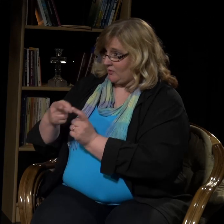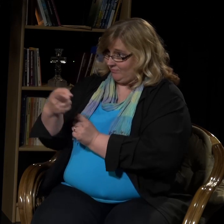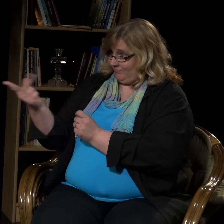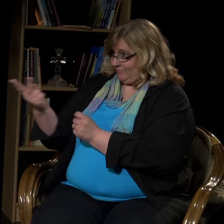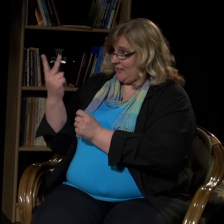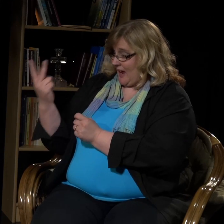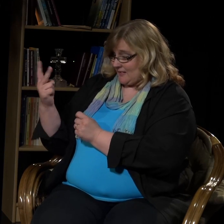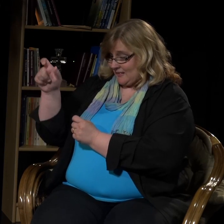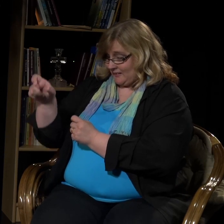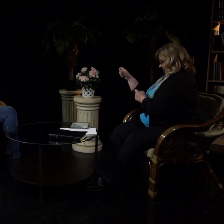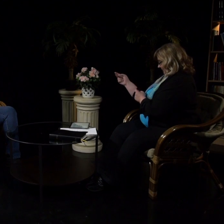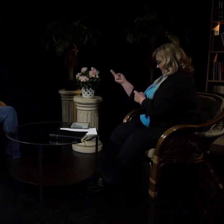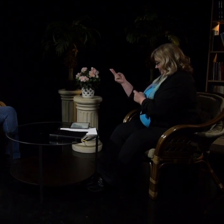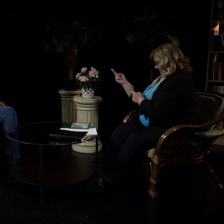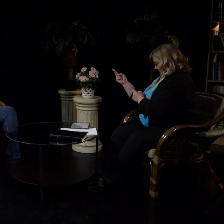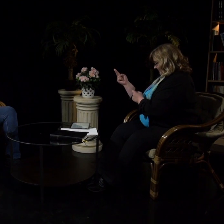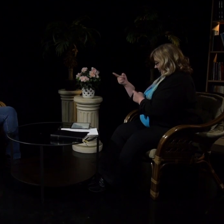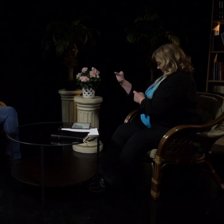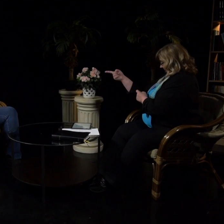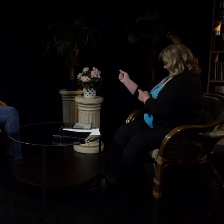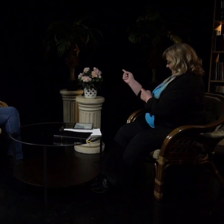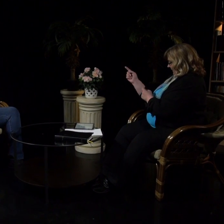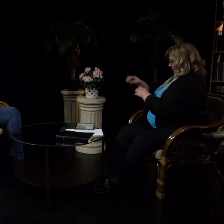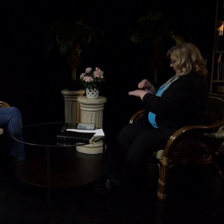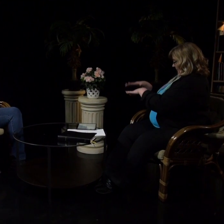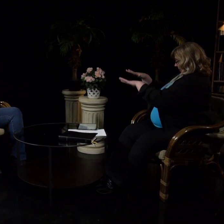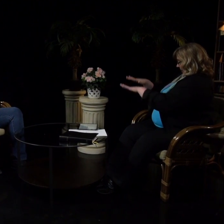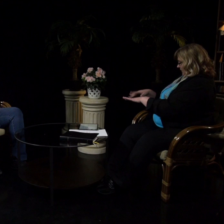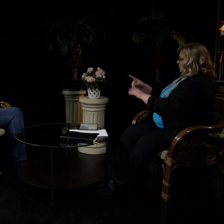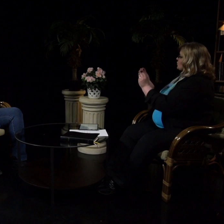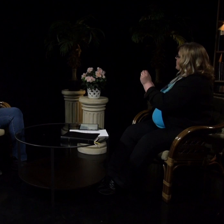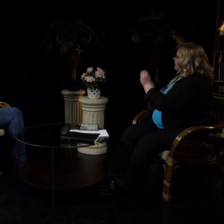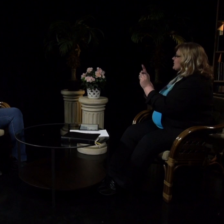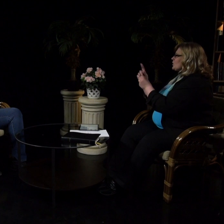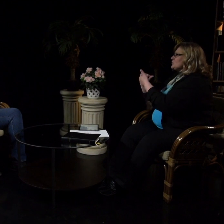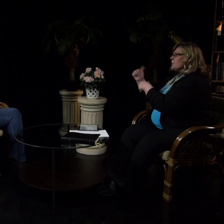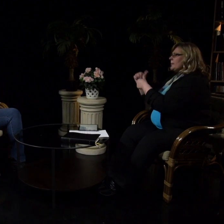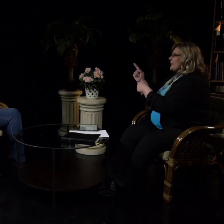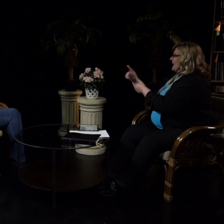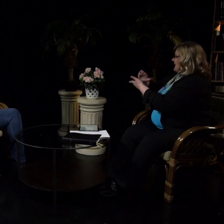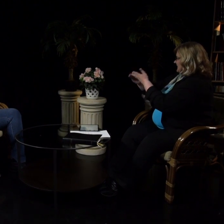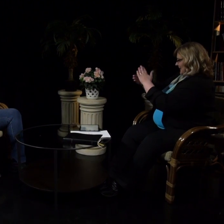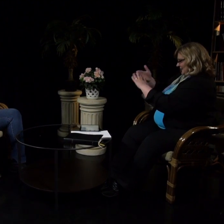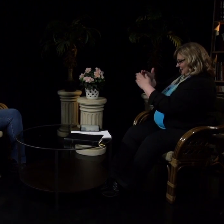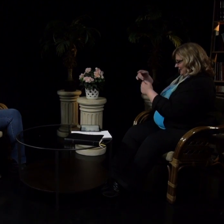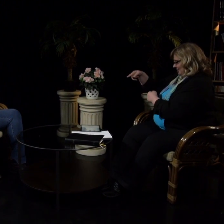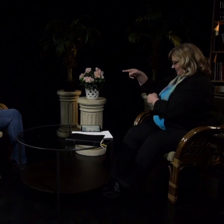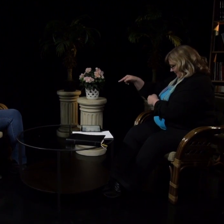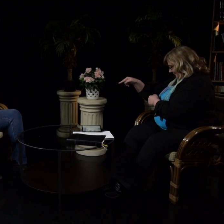Vielä minä sanon teille, jos kaksi teistä maan päällä sopii keskenään, mistä asiasta tahansa,